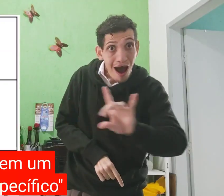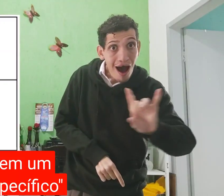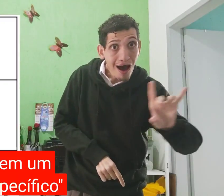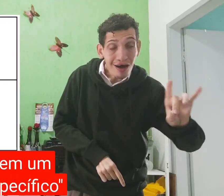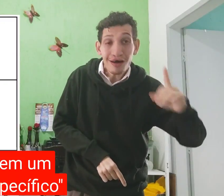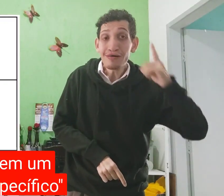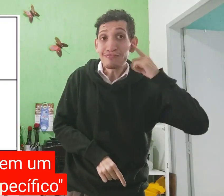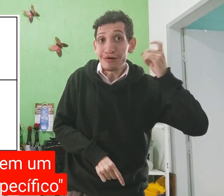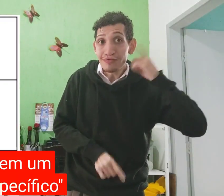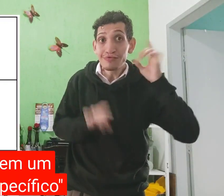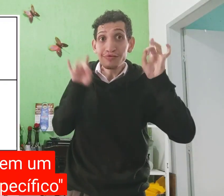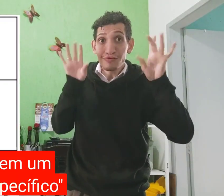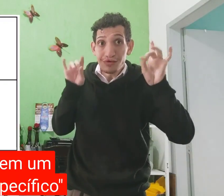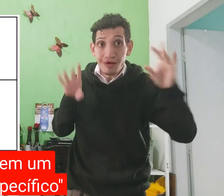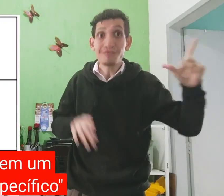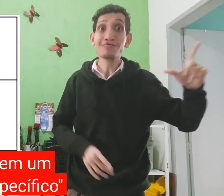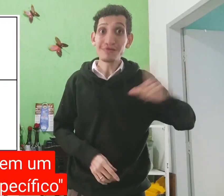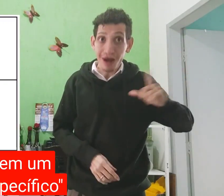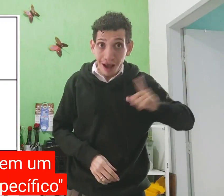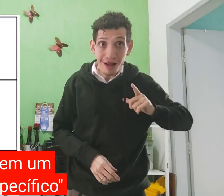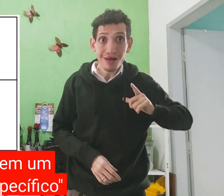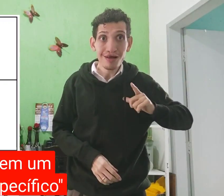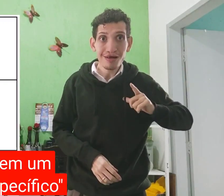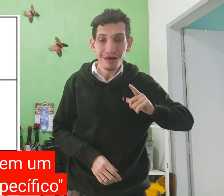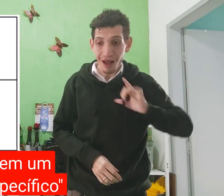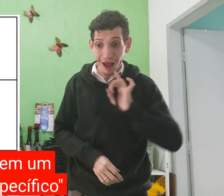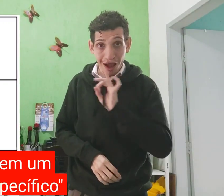objeto, ada, barulho específico tem.